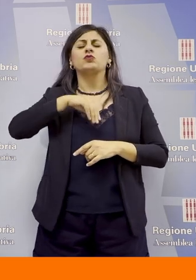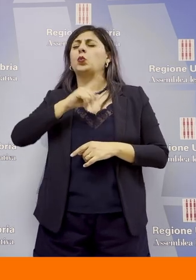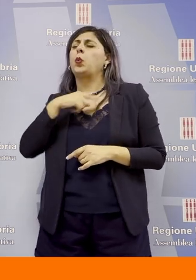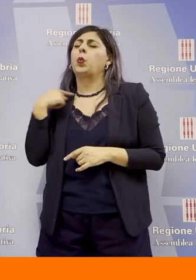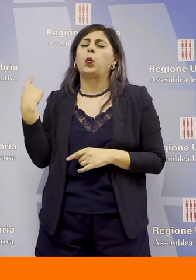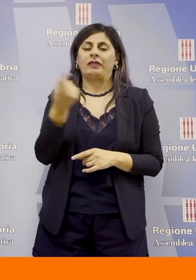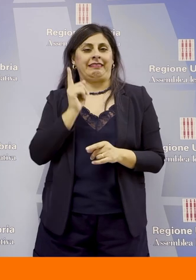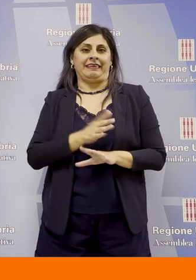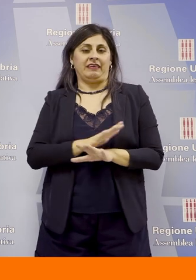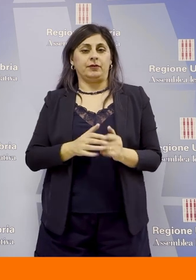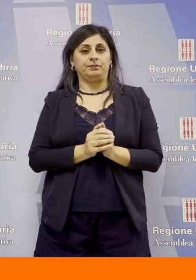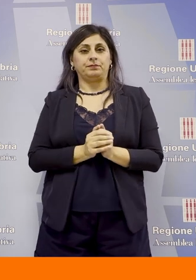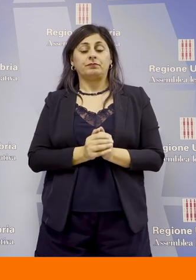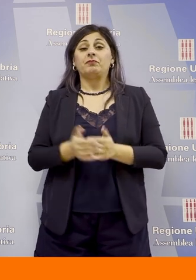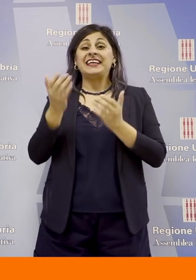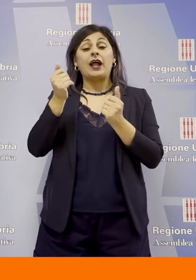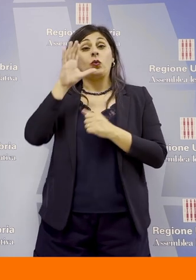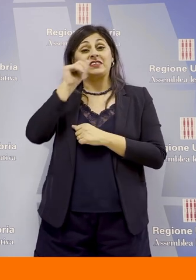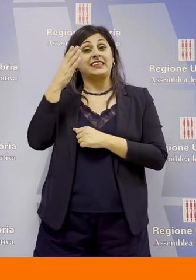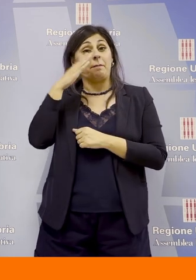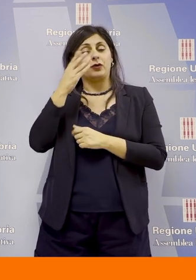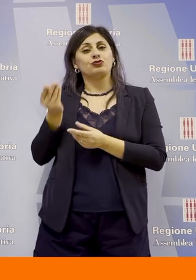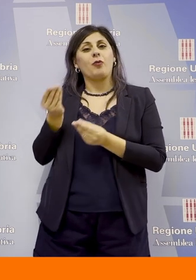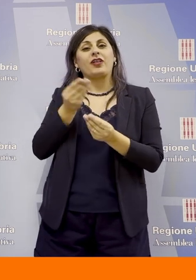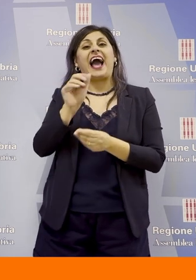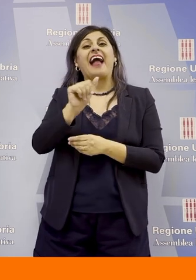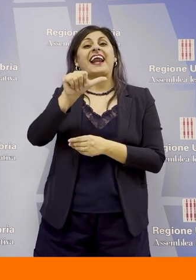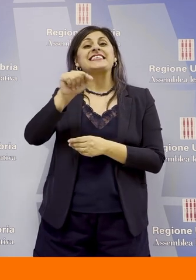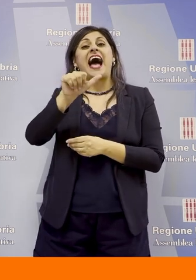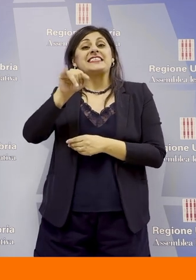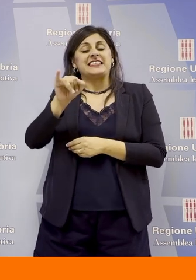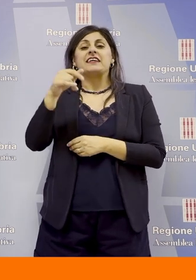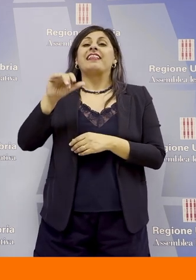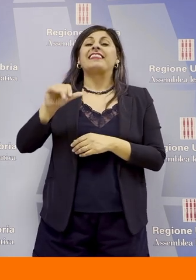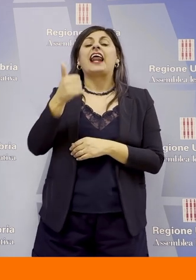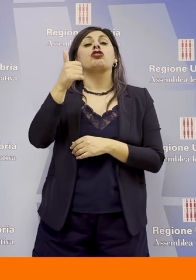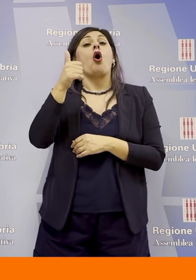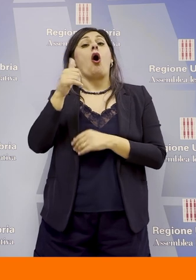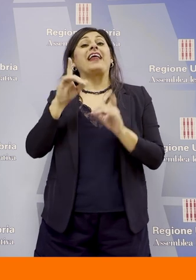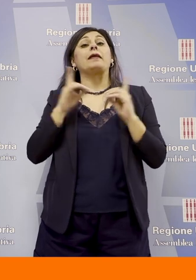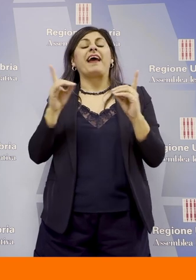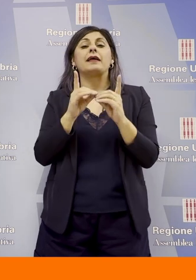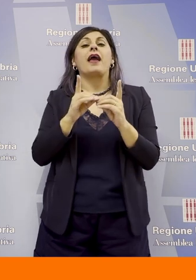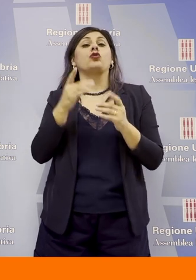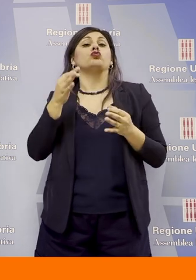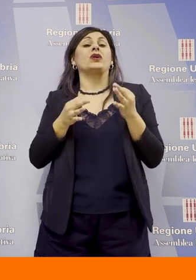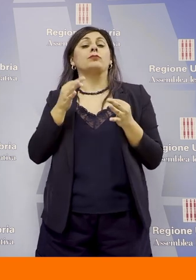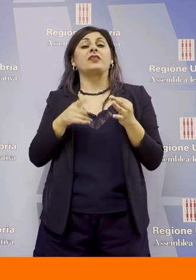i saluti dell'Ateneo Perugino li ha portati Andrea Sassi direttore del Dipartimento di Giurisprudenza dell'Università